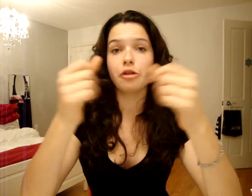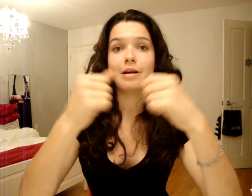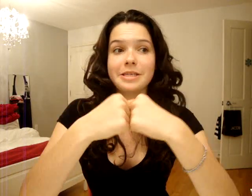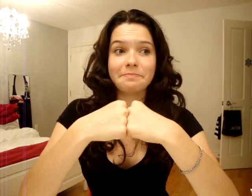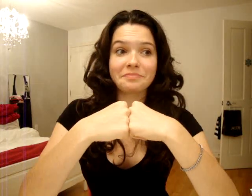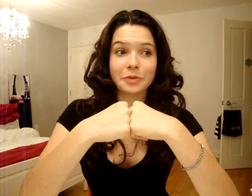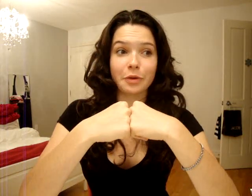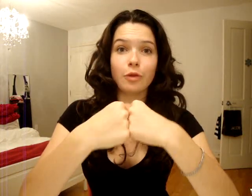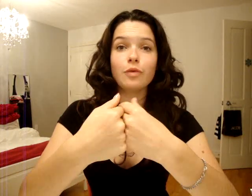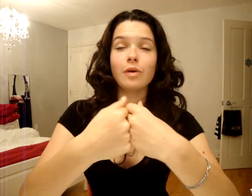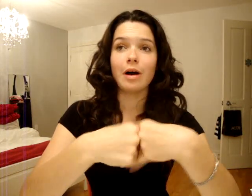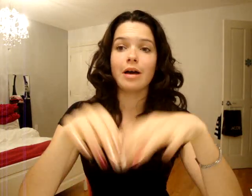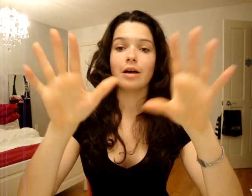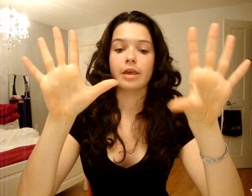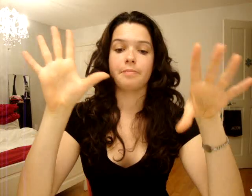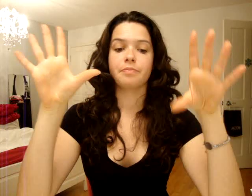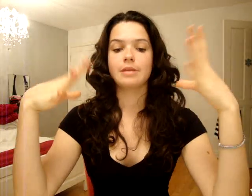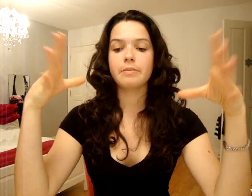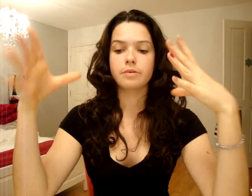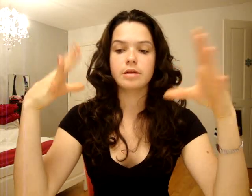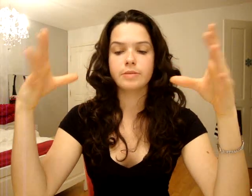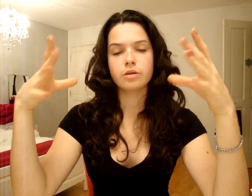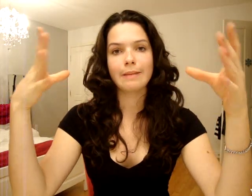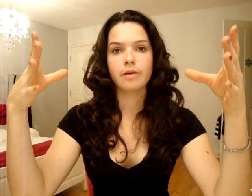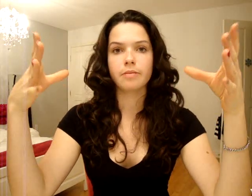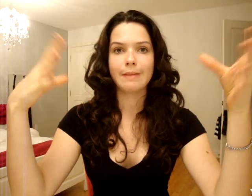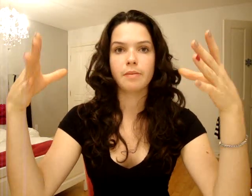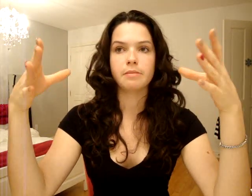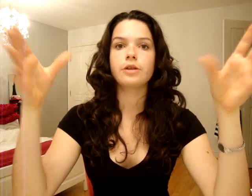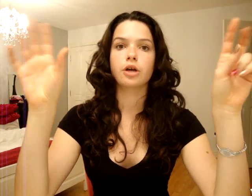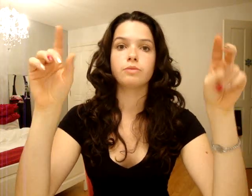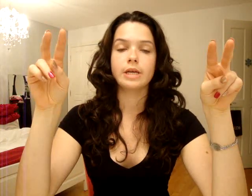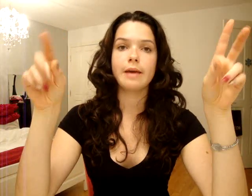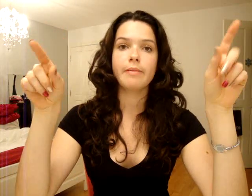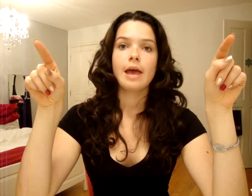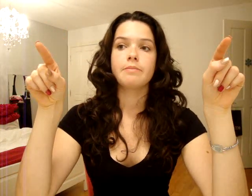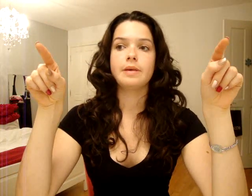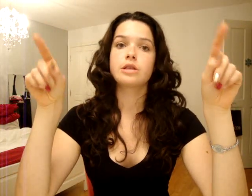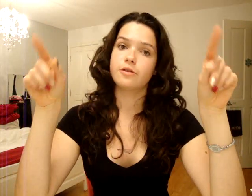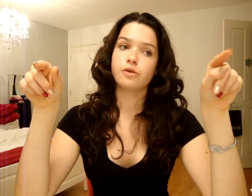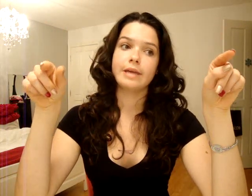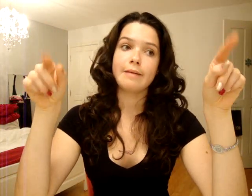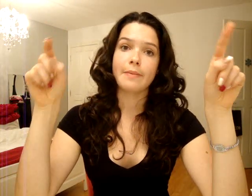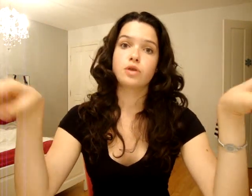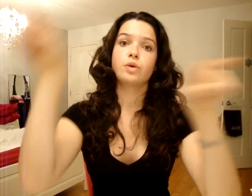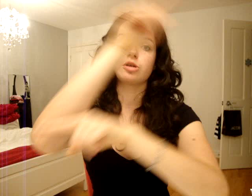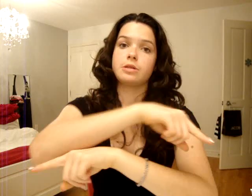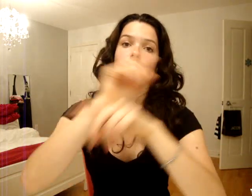Normandie. Donc, nous... OK. T'as une game de pinball, t'as comme deux équipes. Puis, tu joues une game. Puis après, tu switches de position.